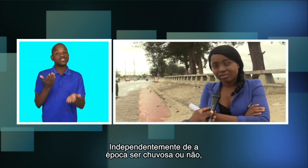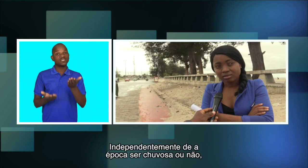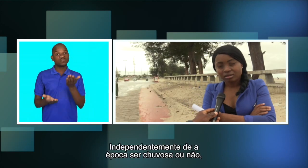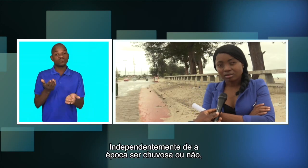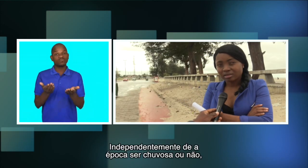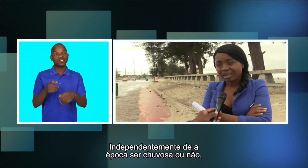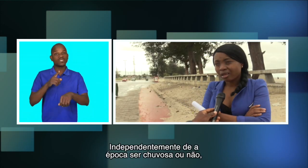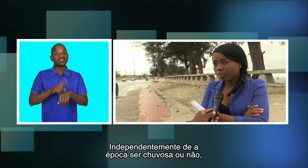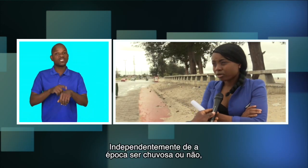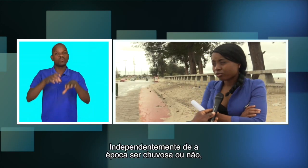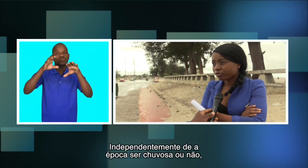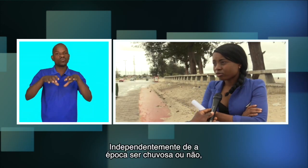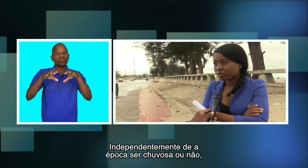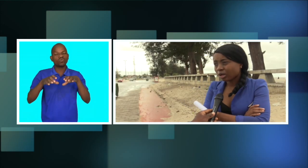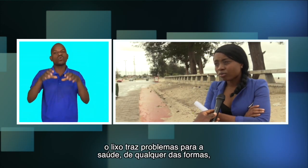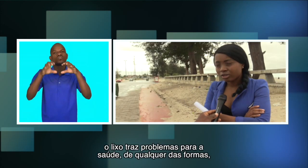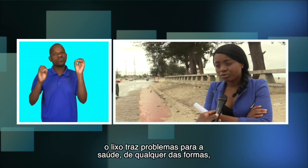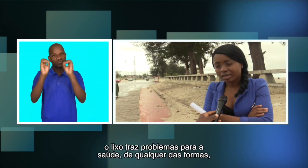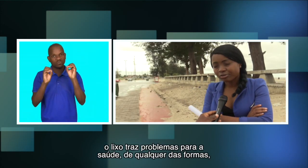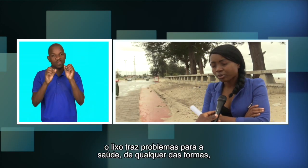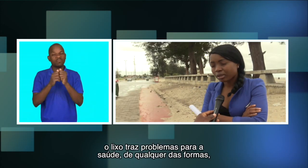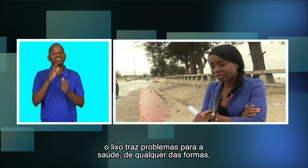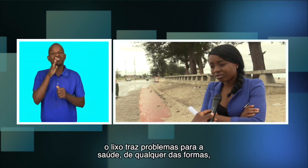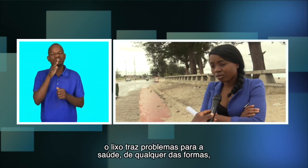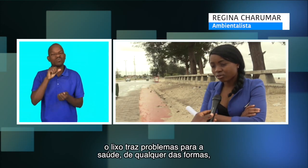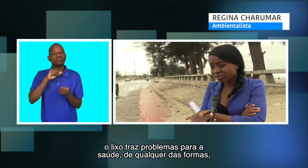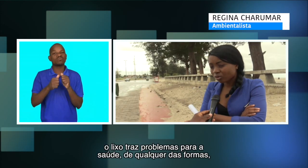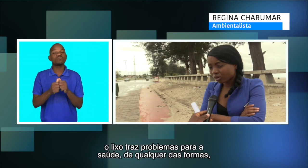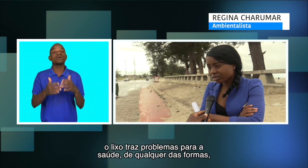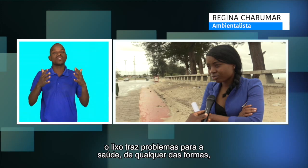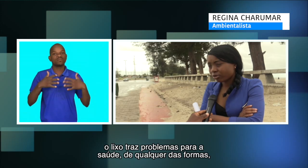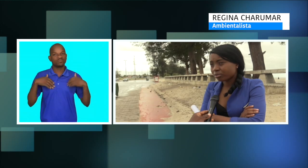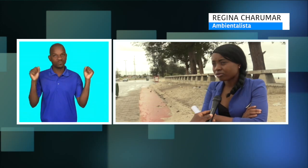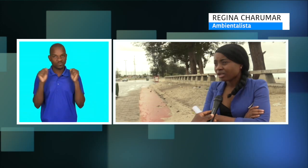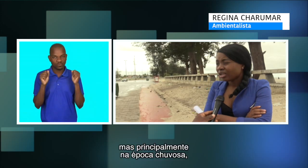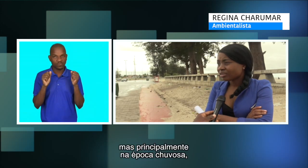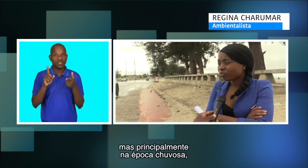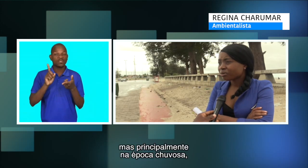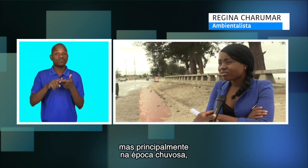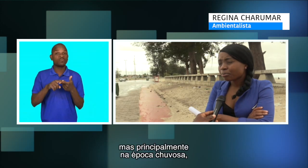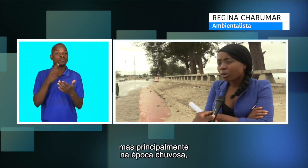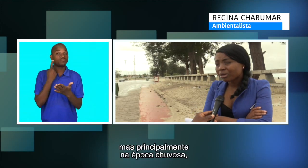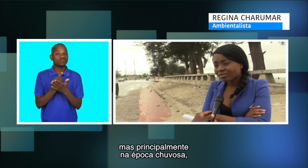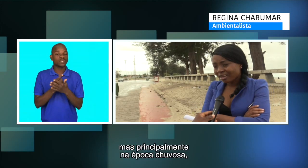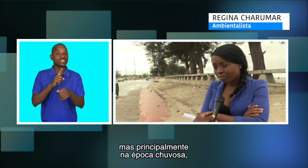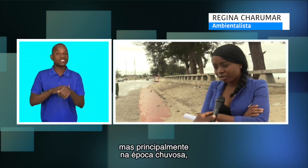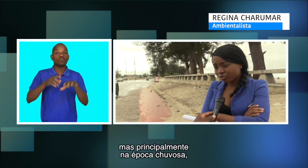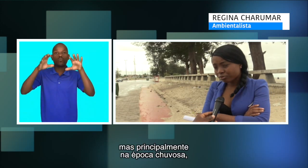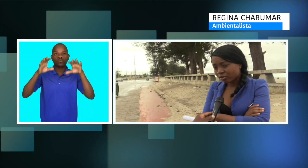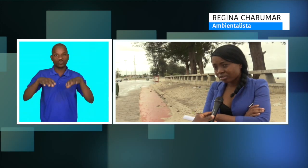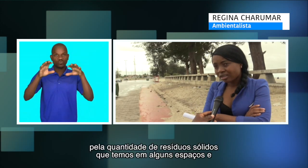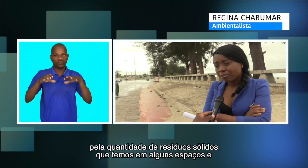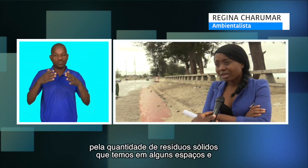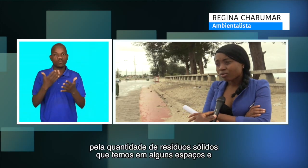Independente da época chuvosa ou não, o lixo traz problemas de saúde de qualquer das formas. Então, principalmente na época